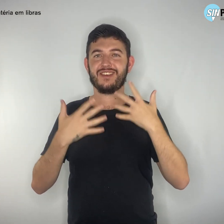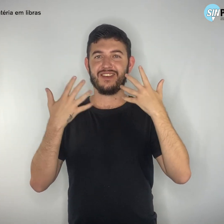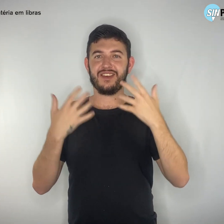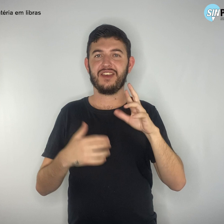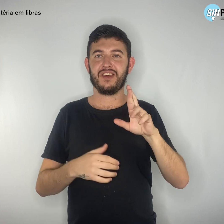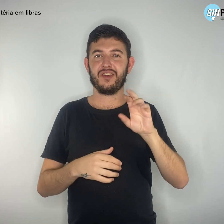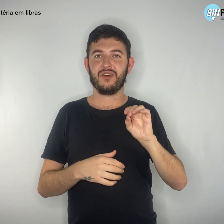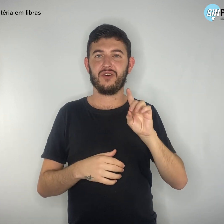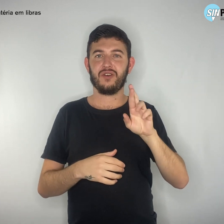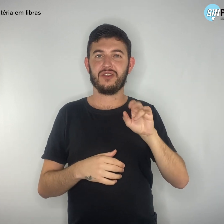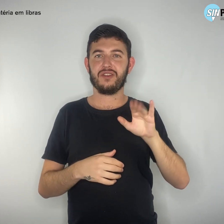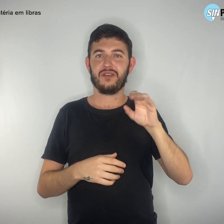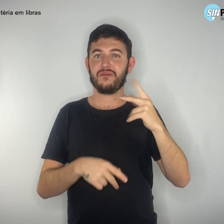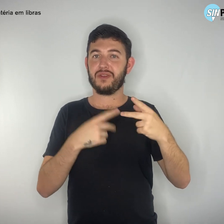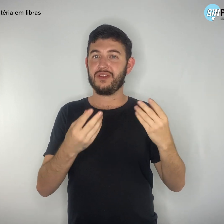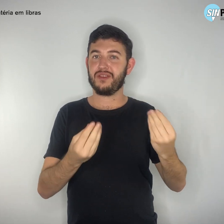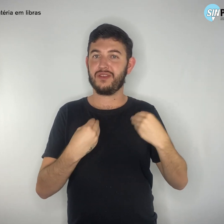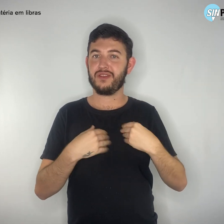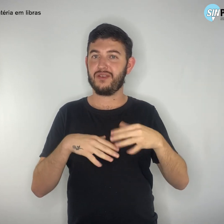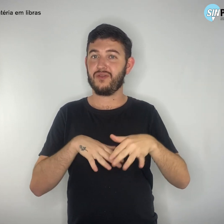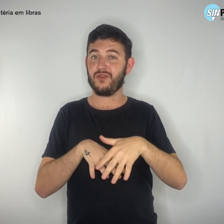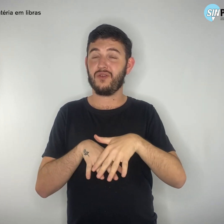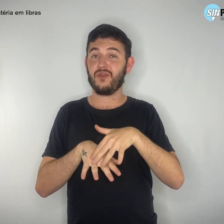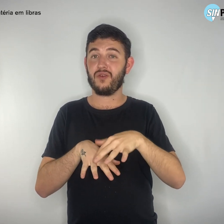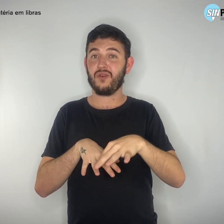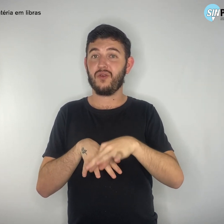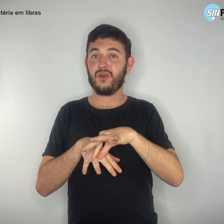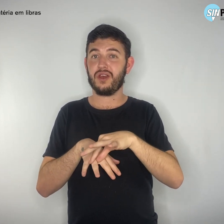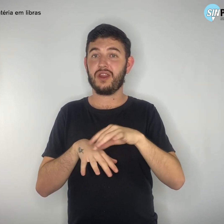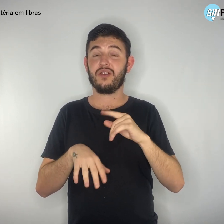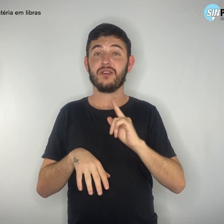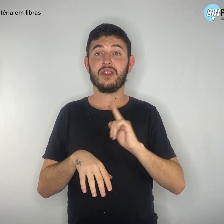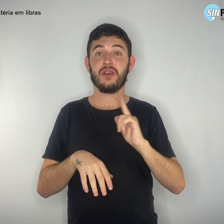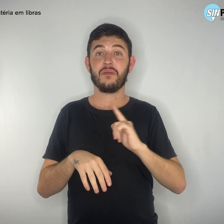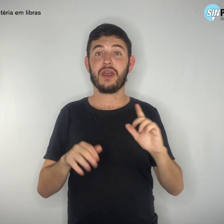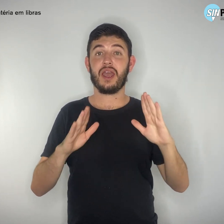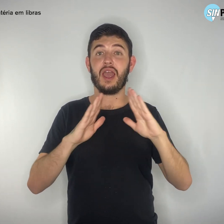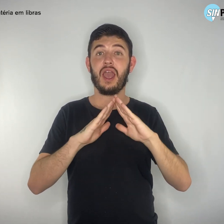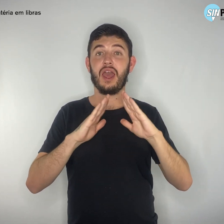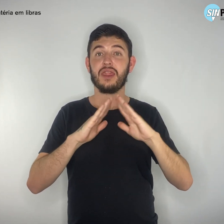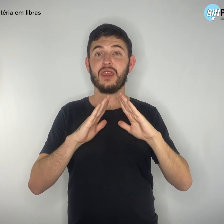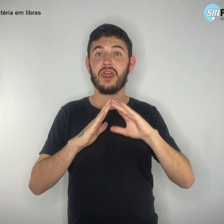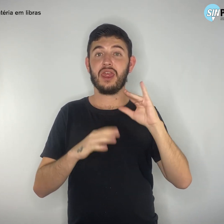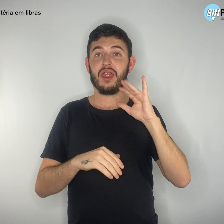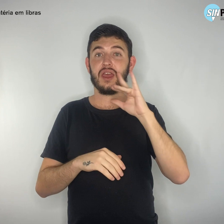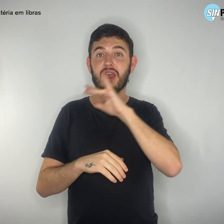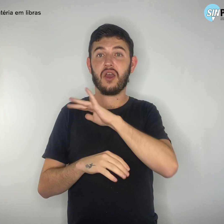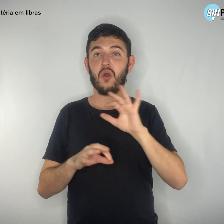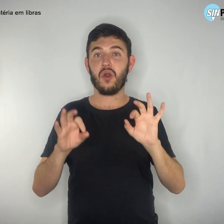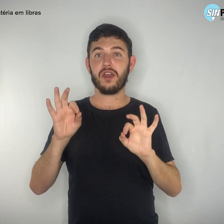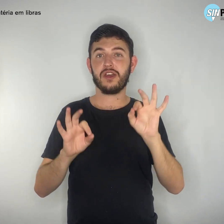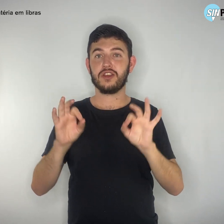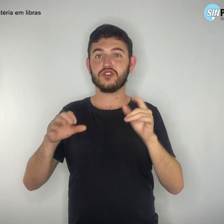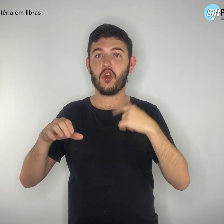em Caldas Novas e construiu uma gruta para colocar lá imagens de Nossa Senhora.